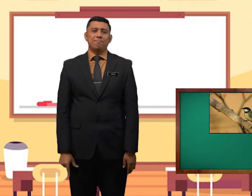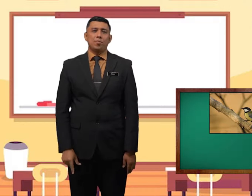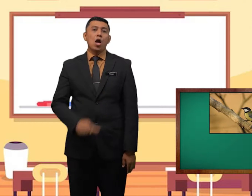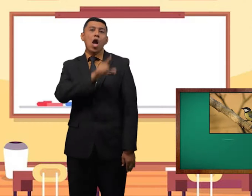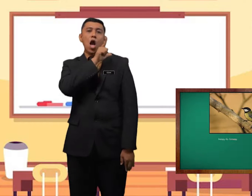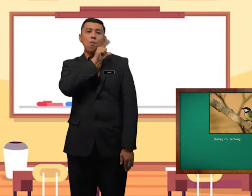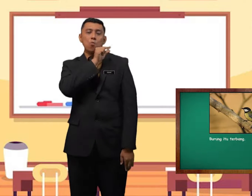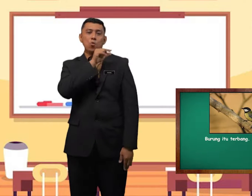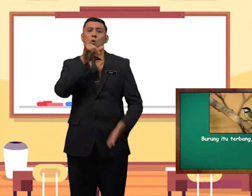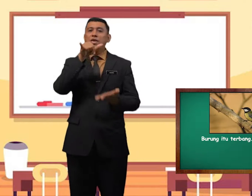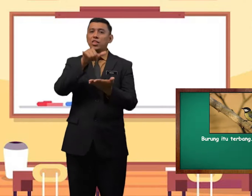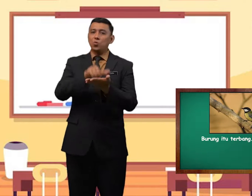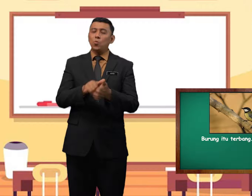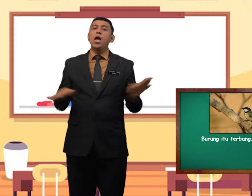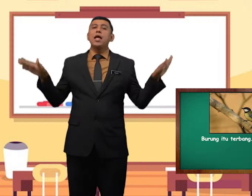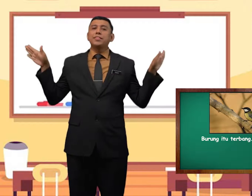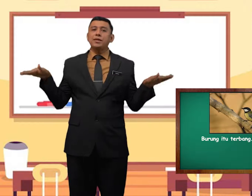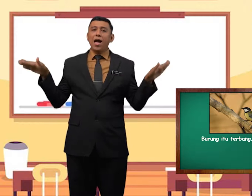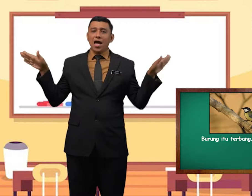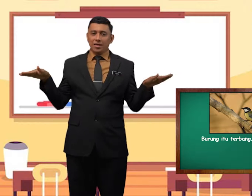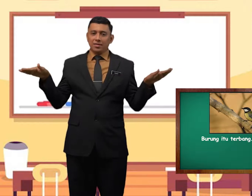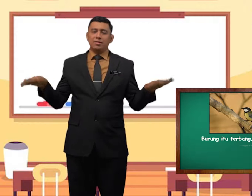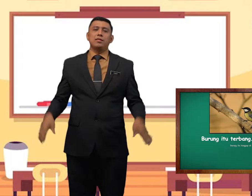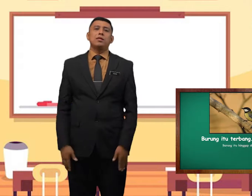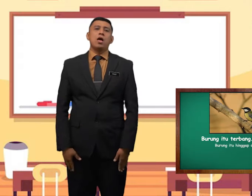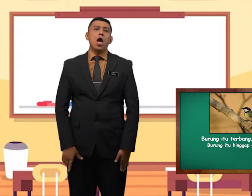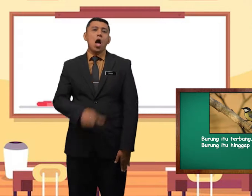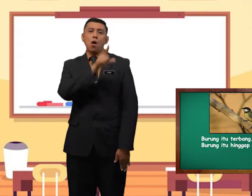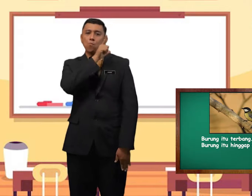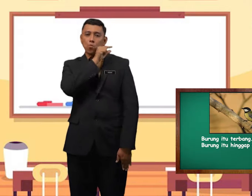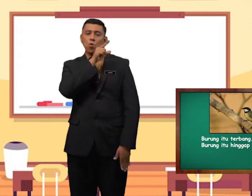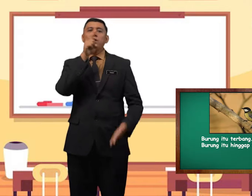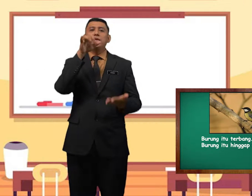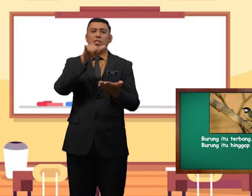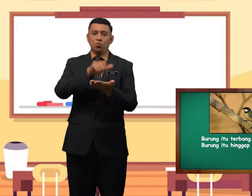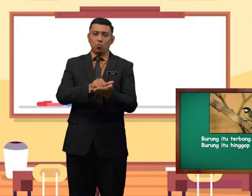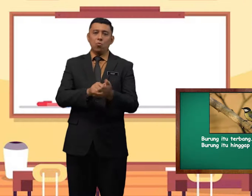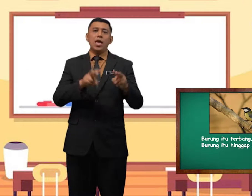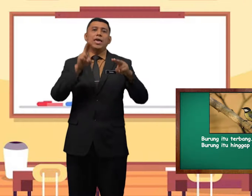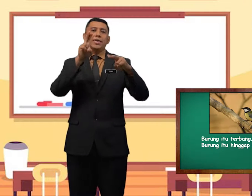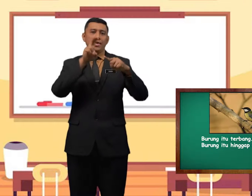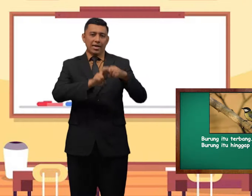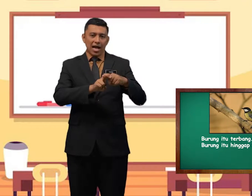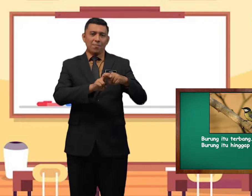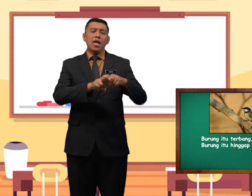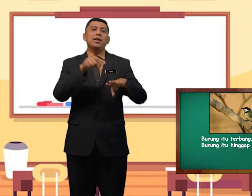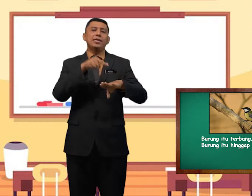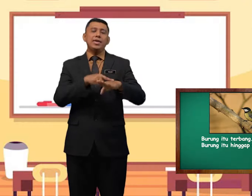burung itu terbang burung itu hingga di